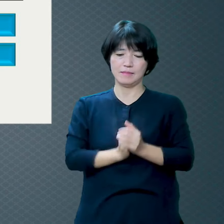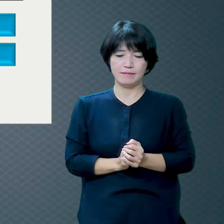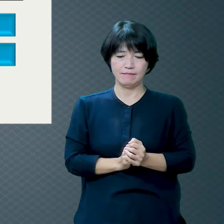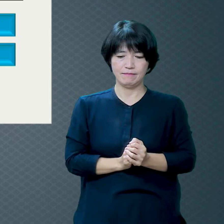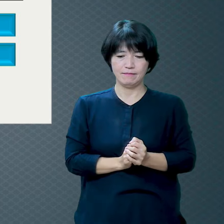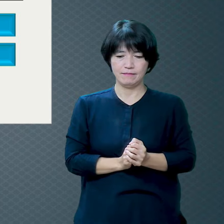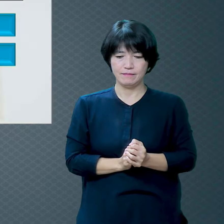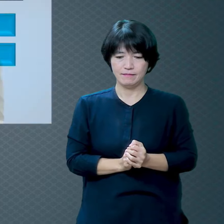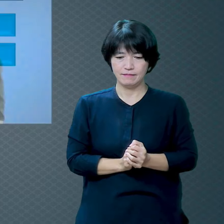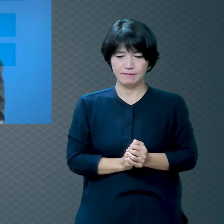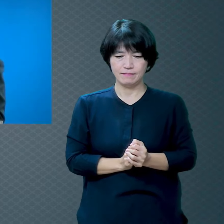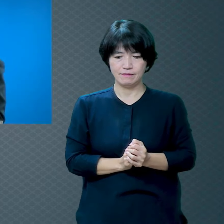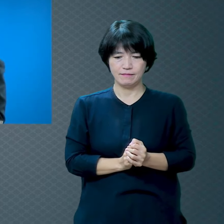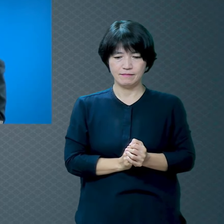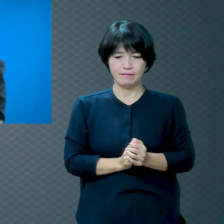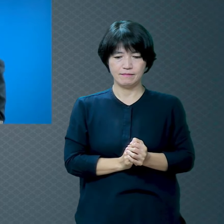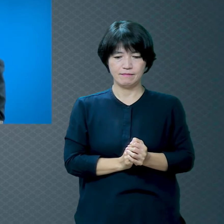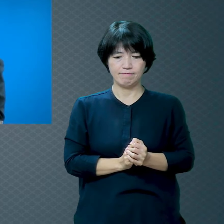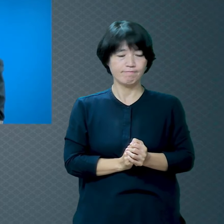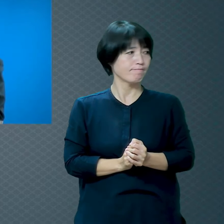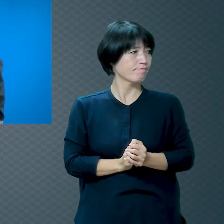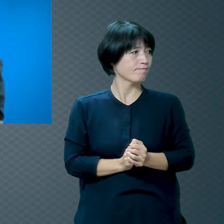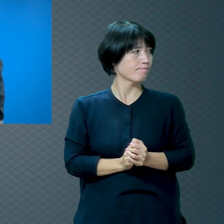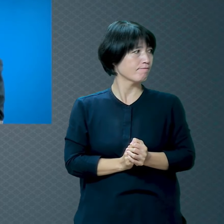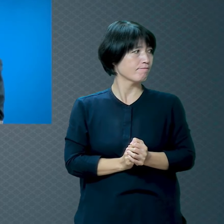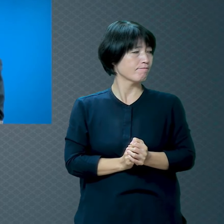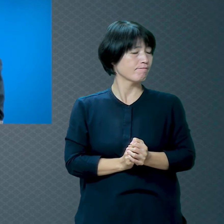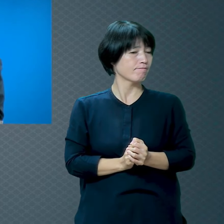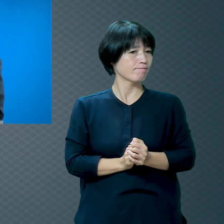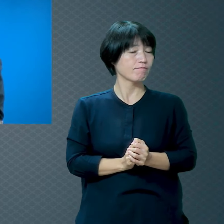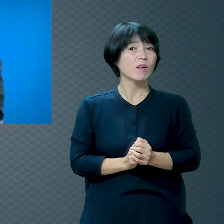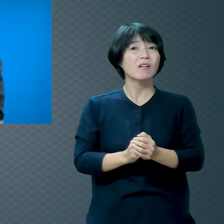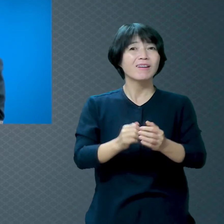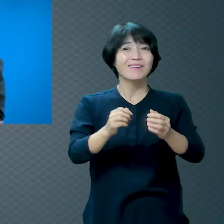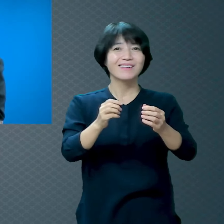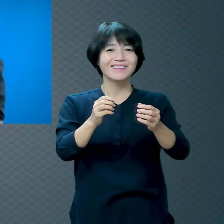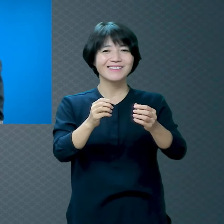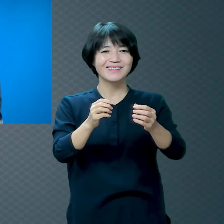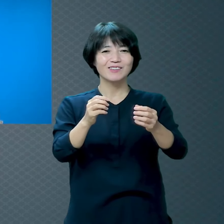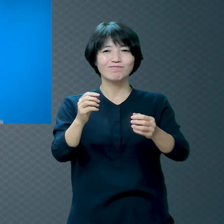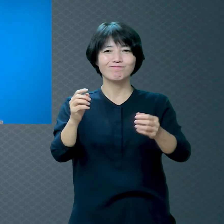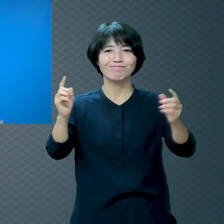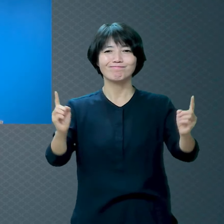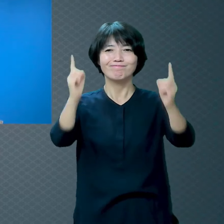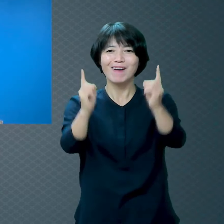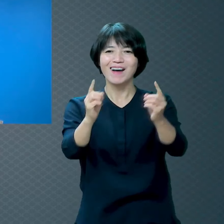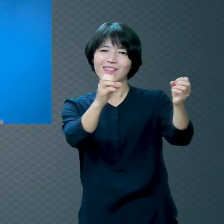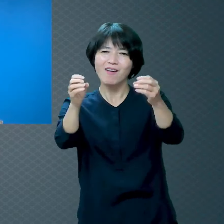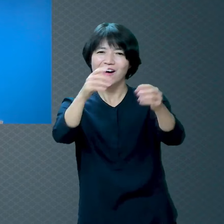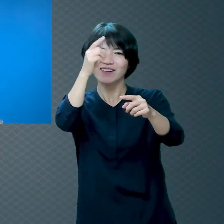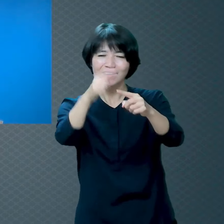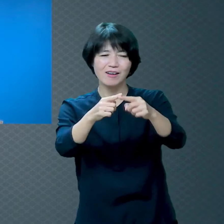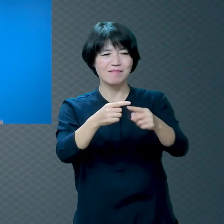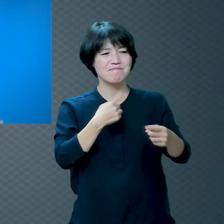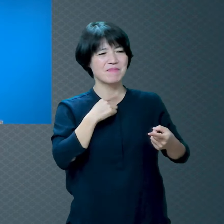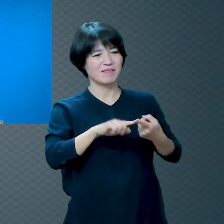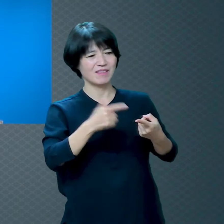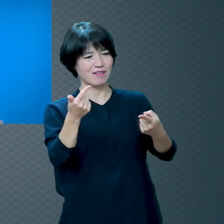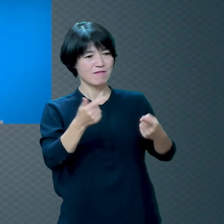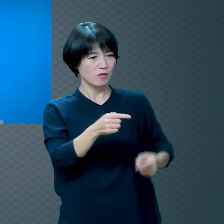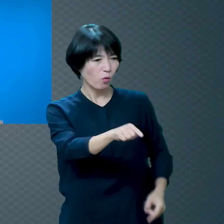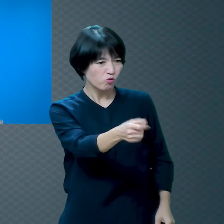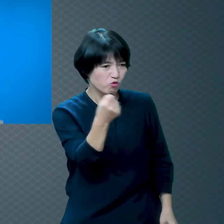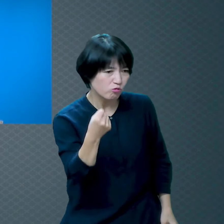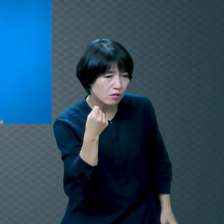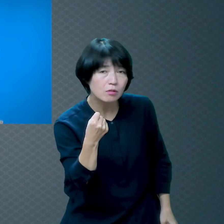우리 누구한테 이렇게 대화하다가 마음에 안 들면 너 오늘 죽었어